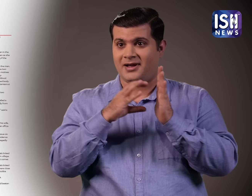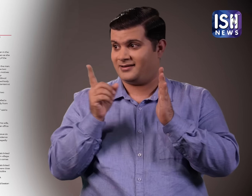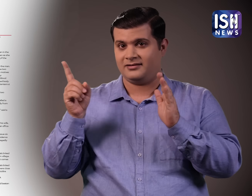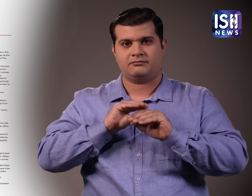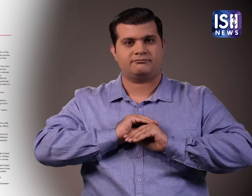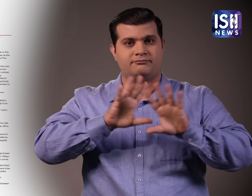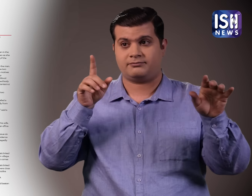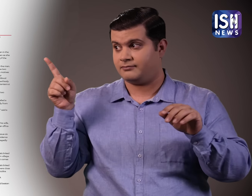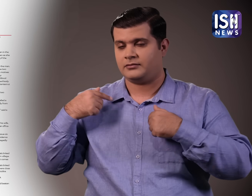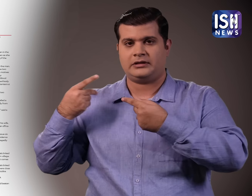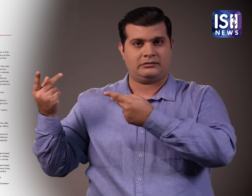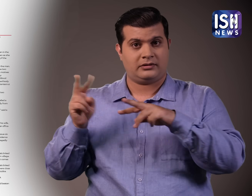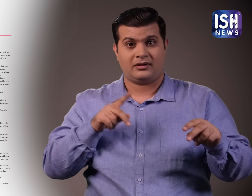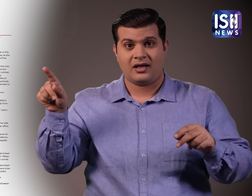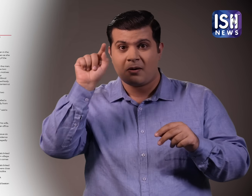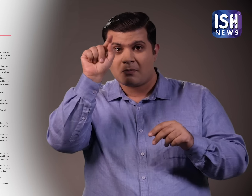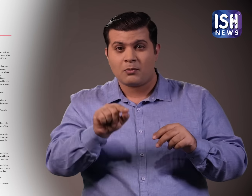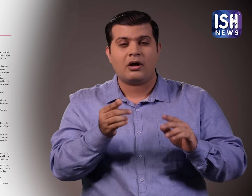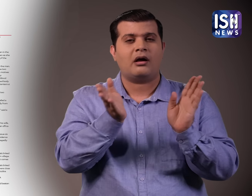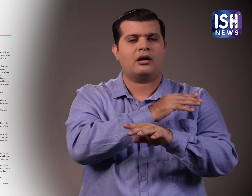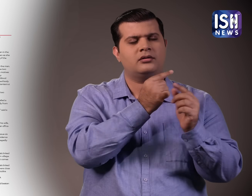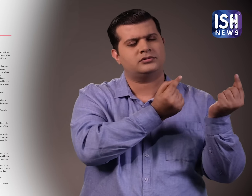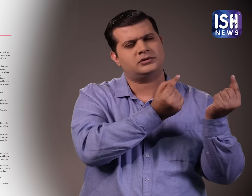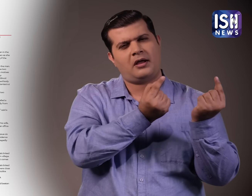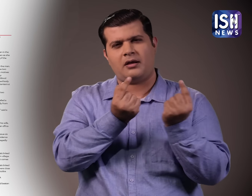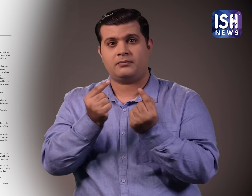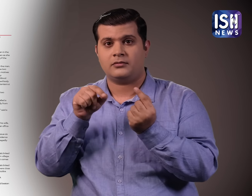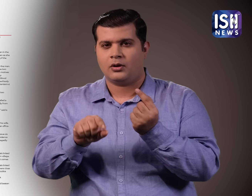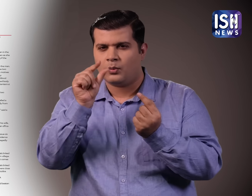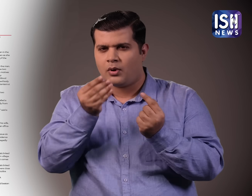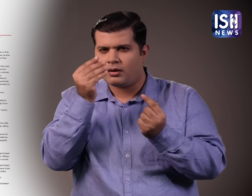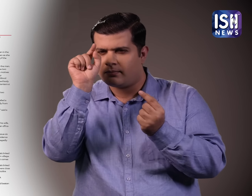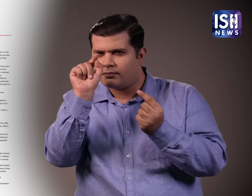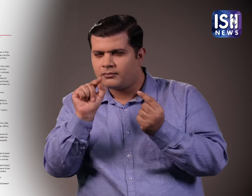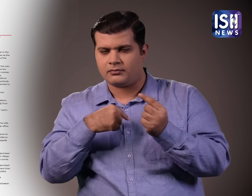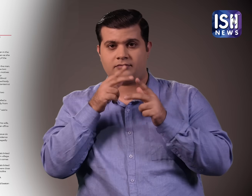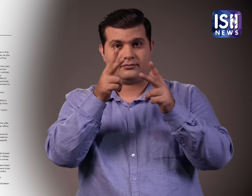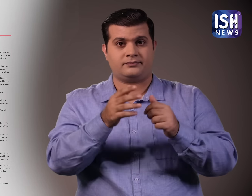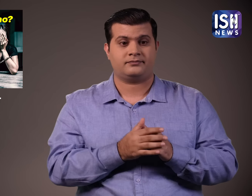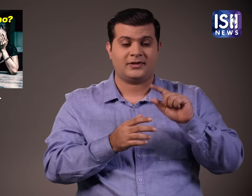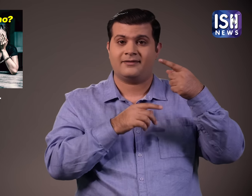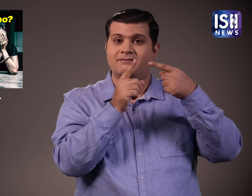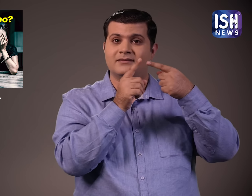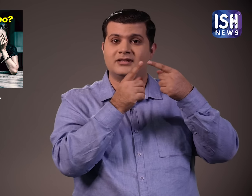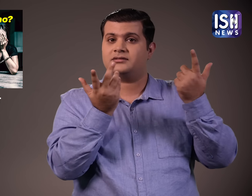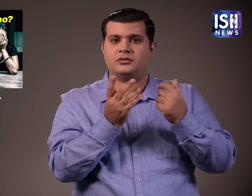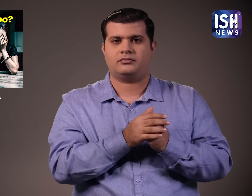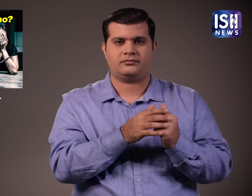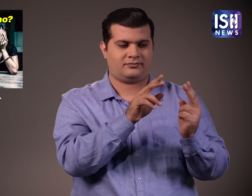Times of India newspaper में कहा गया है जिसका translation में आपको करके बता रहा हूँ बहुत सारी चीज़ें पहले जैसी ही है सिर्फ जो update है मैं बताता हूँ